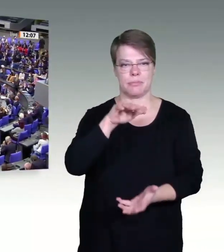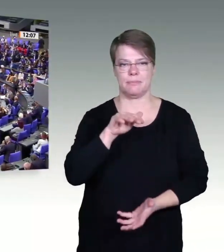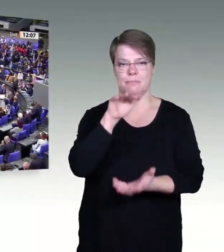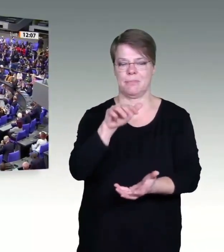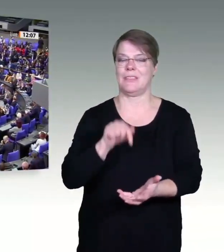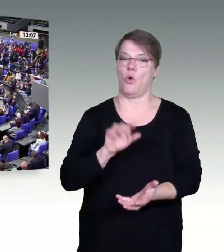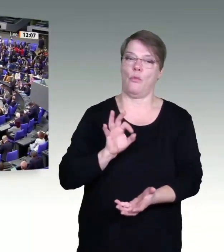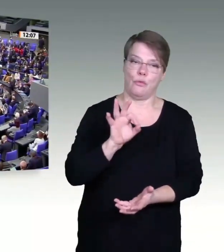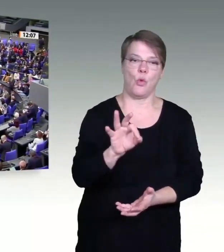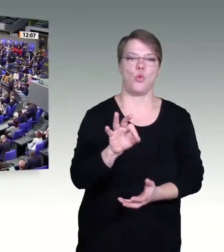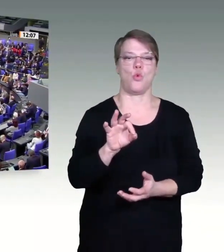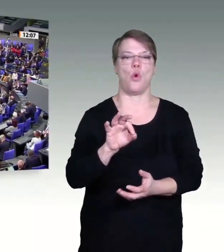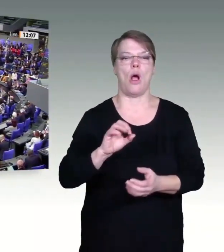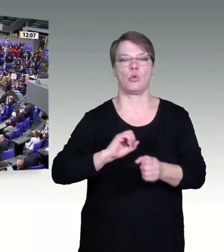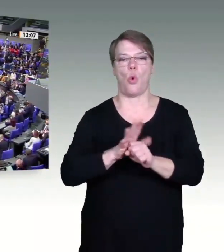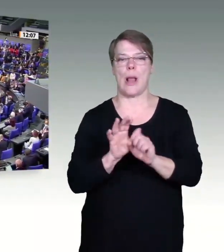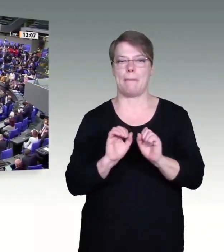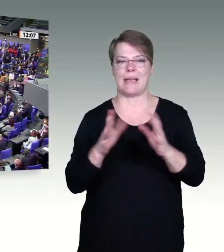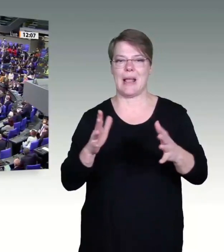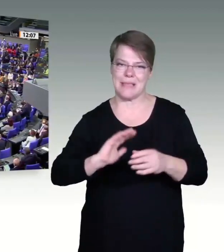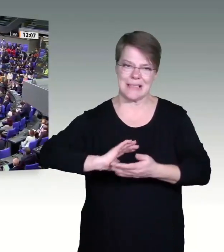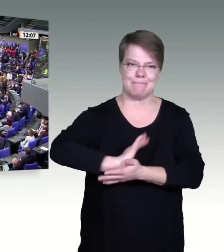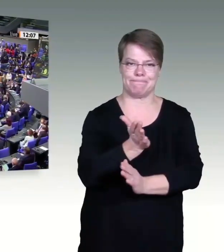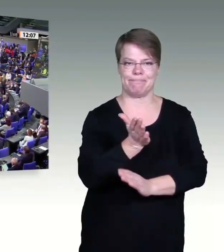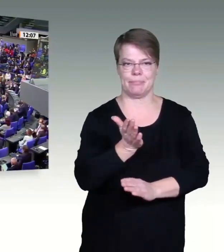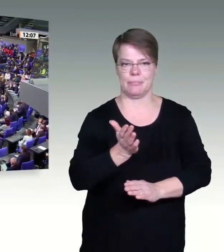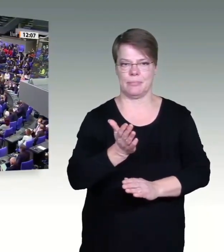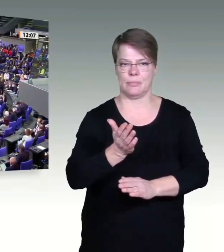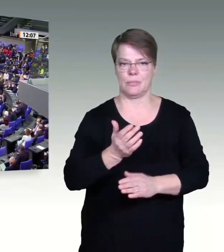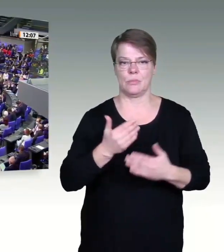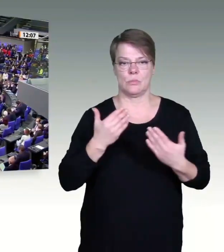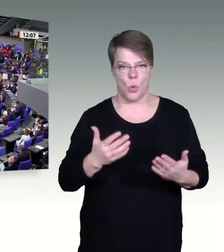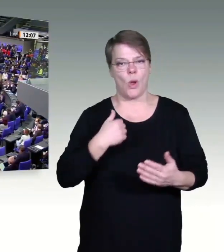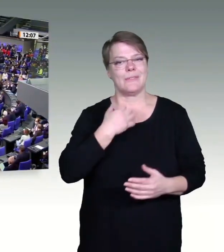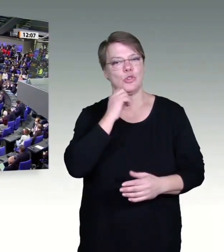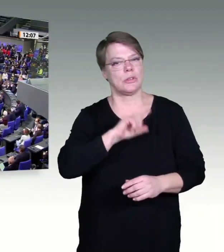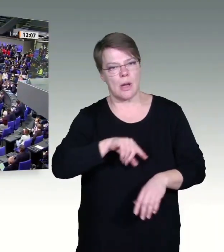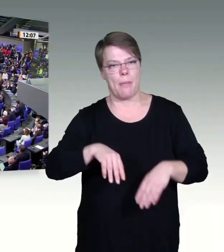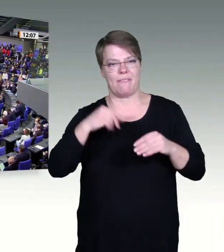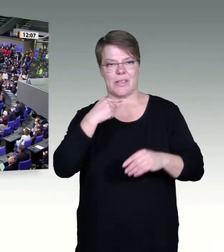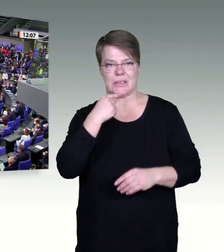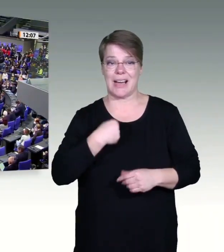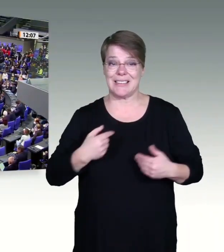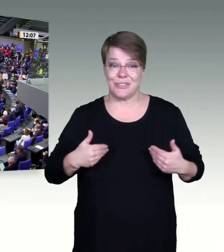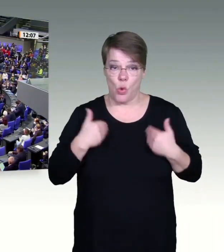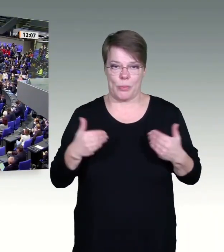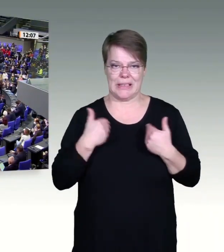Lassen Sie mich gleich zu Beginn sagen, ich freue mich auf die Zusammenarbeit in dieser Koalition.